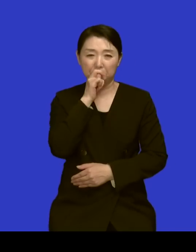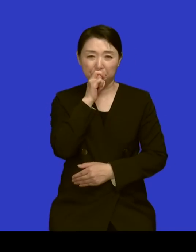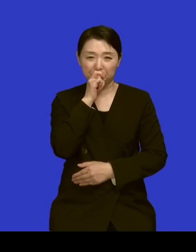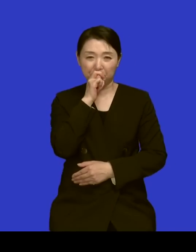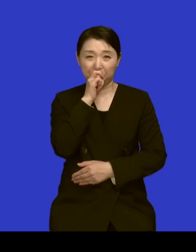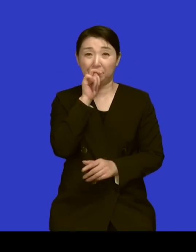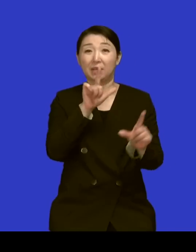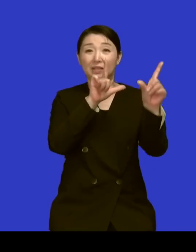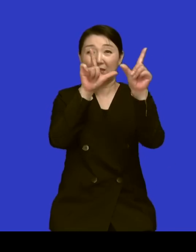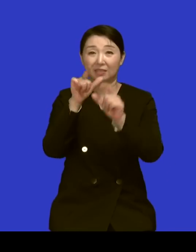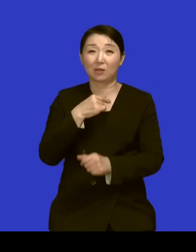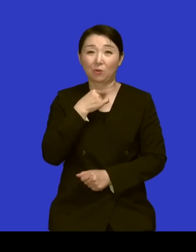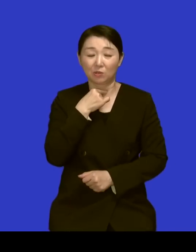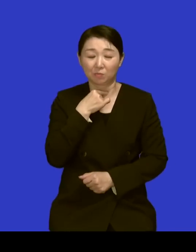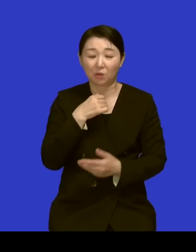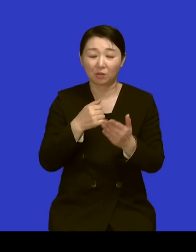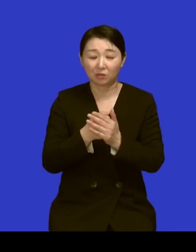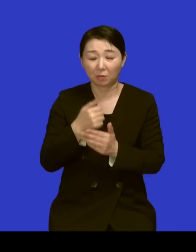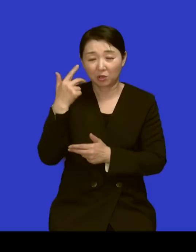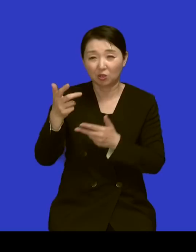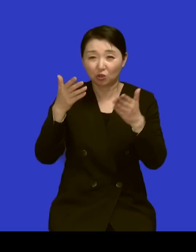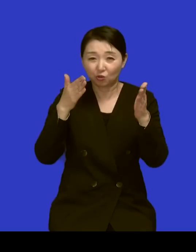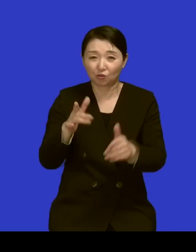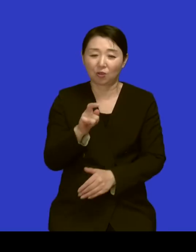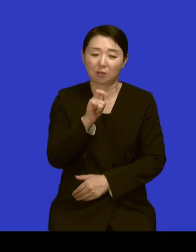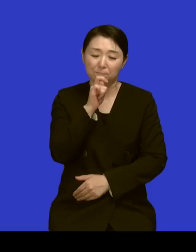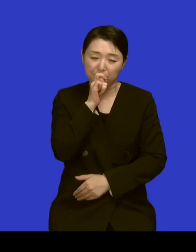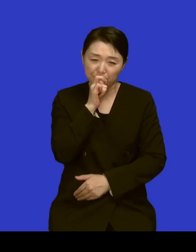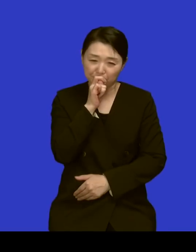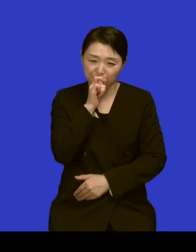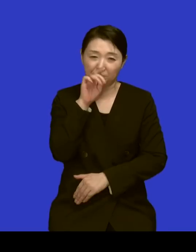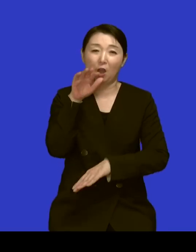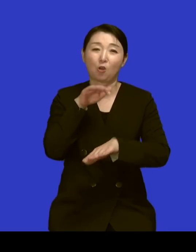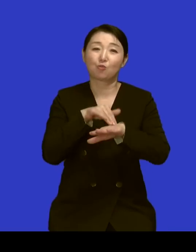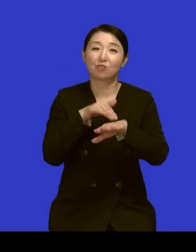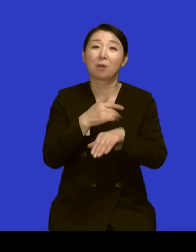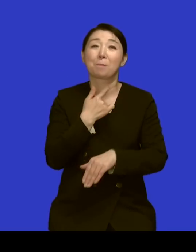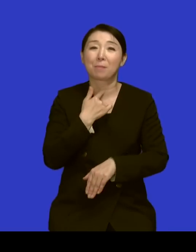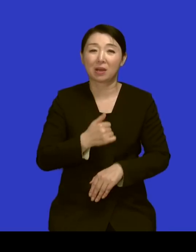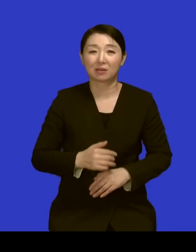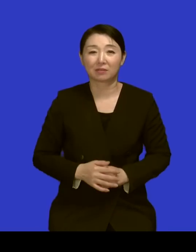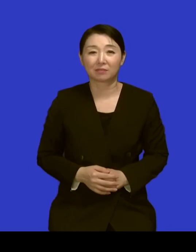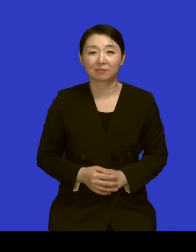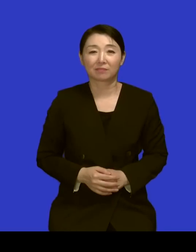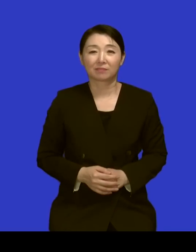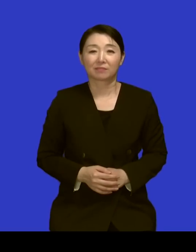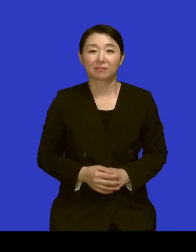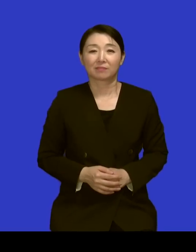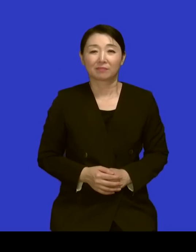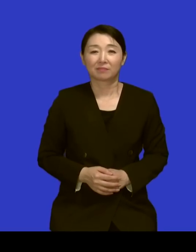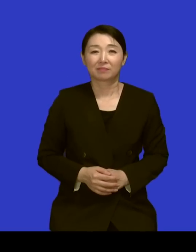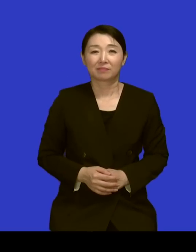한 일주일 무건 훈련도 해보고 아 웃기죠 아 그런 훈련을 했어요? 네 그래서